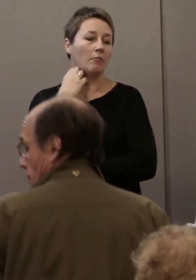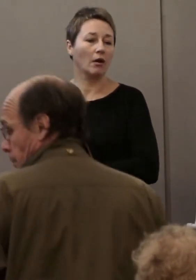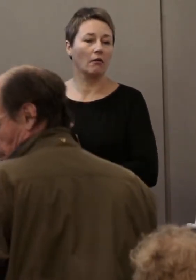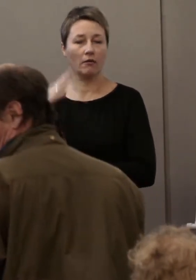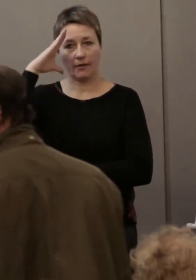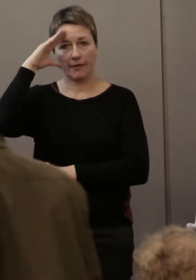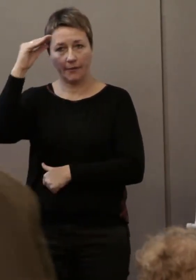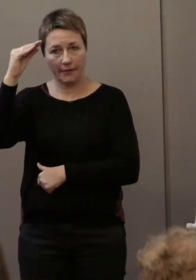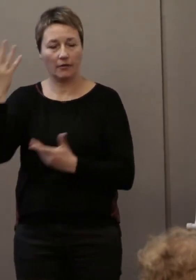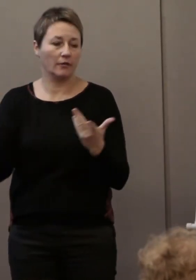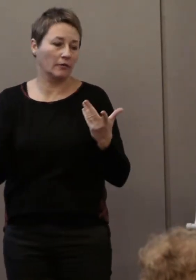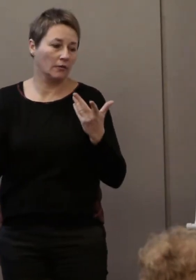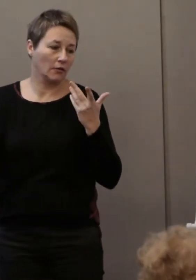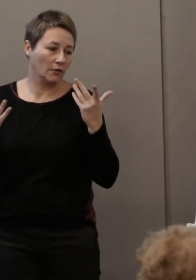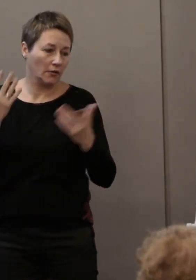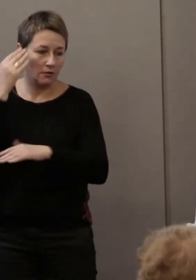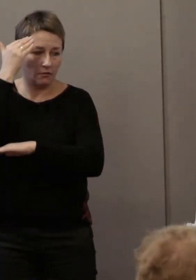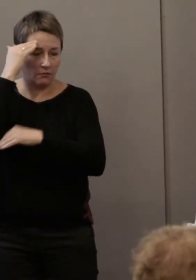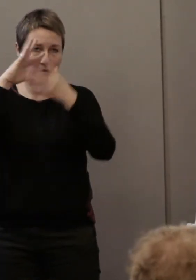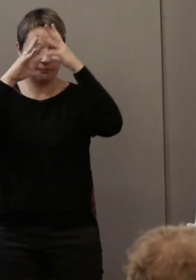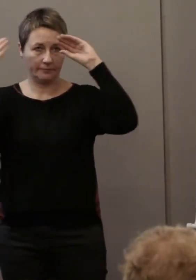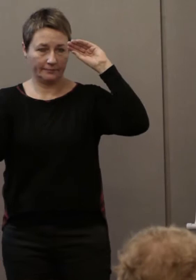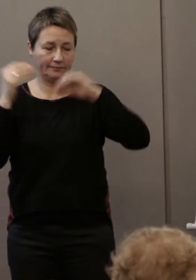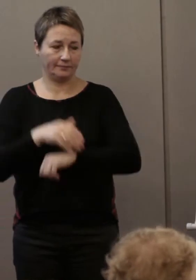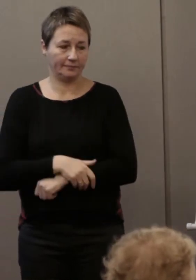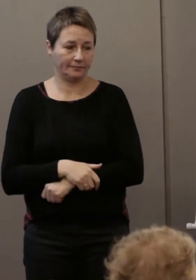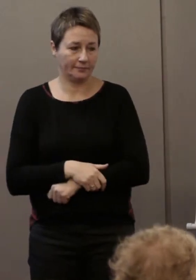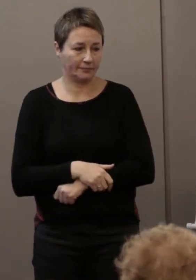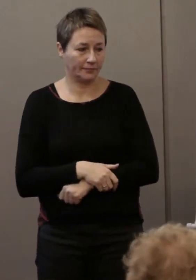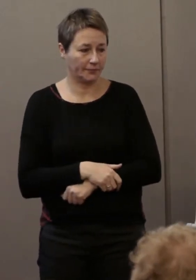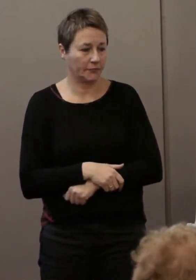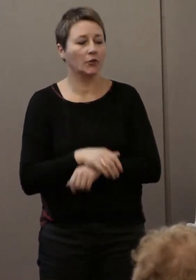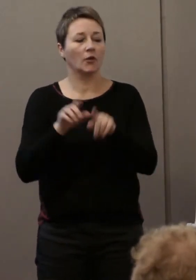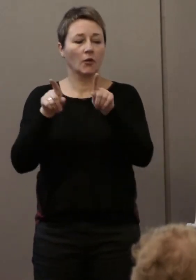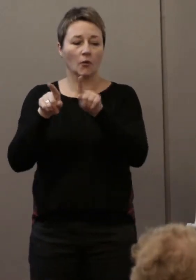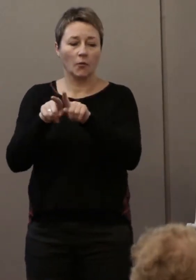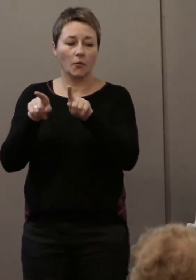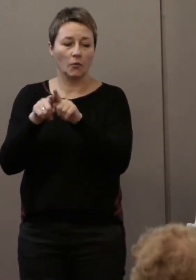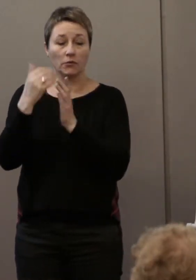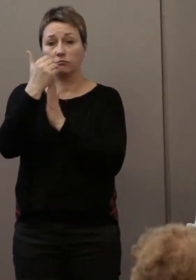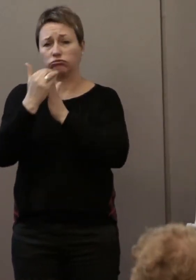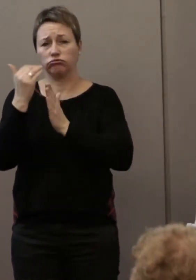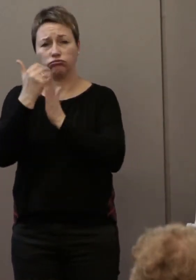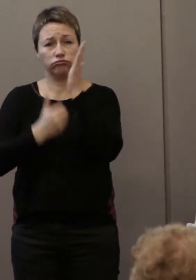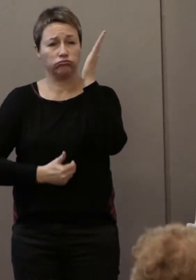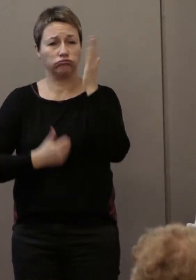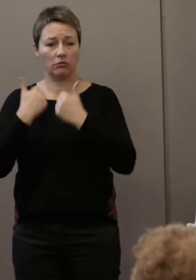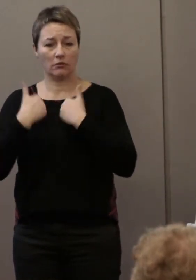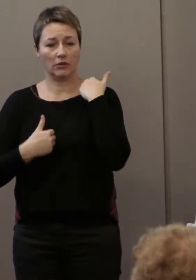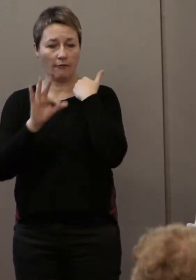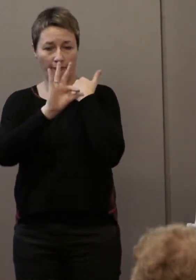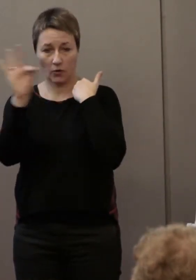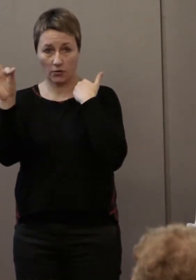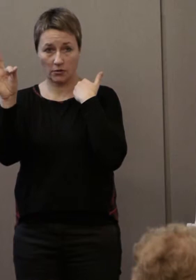psychique. Il y a aussi, il y a aussi, Handicap France